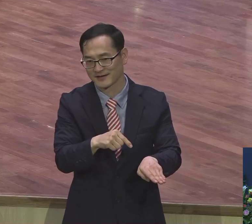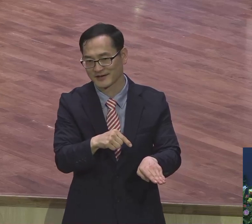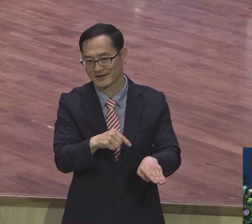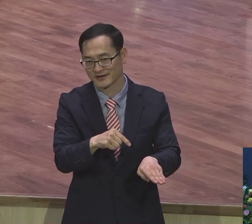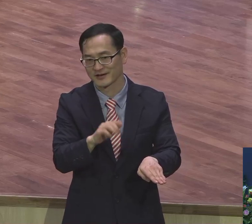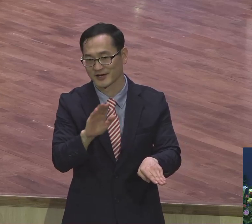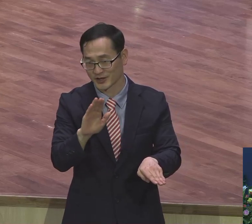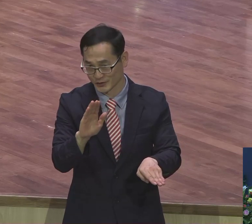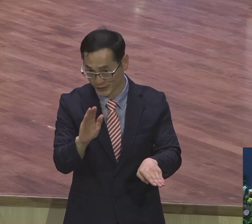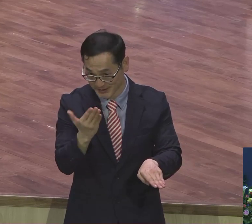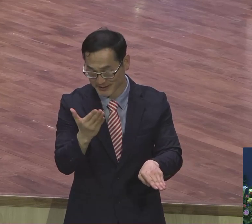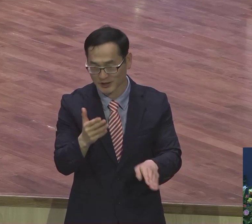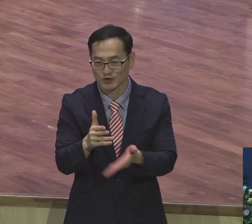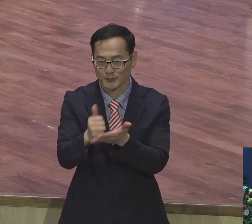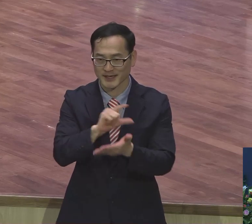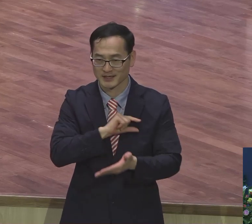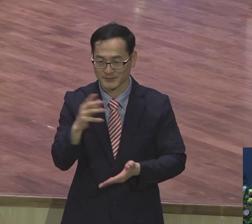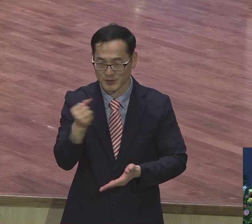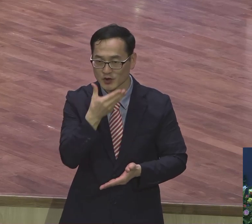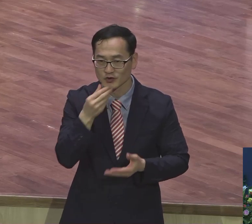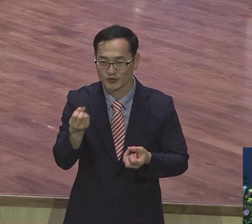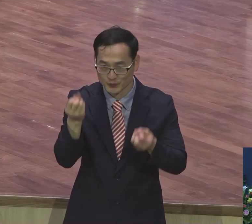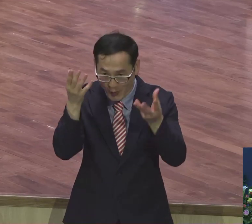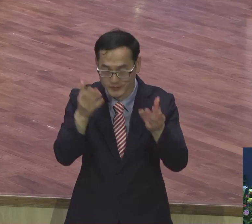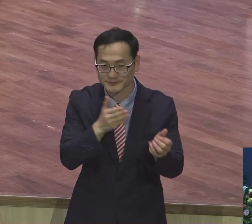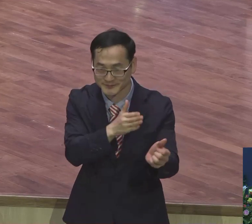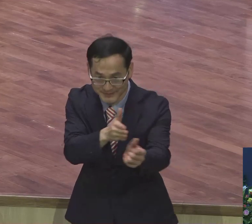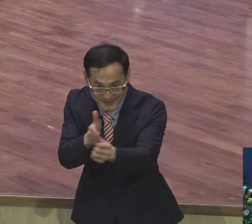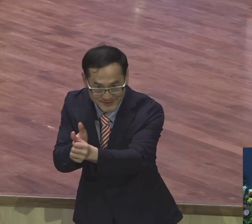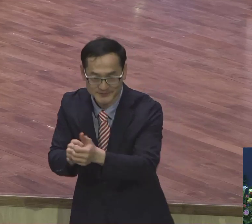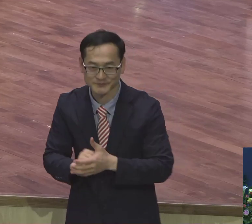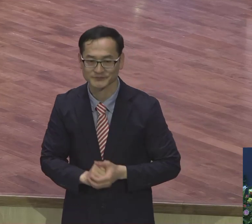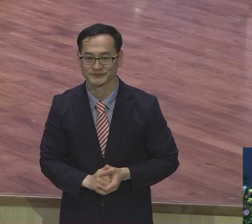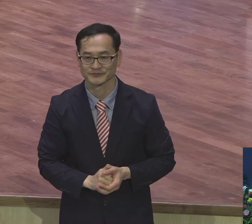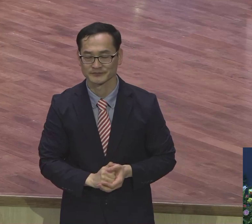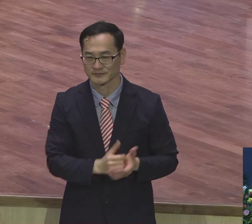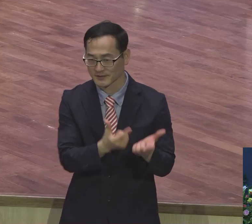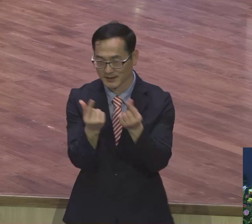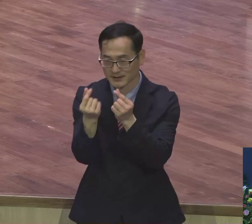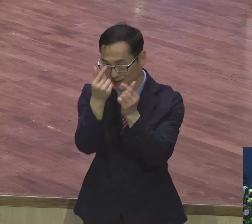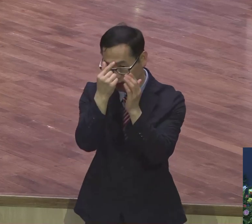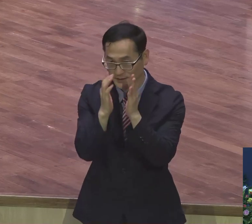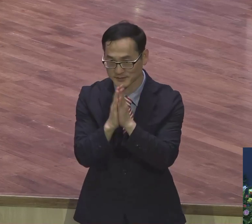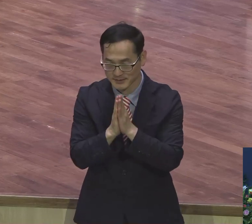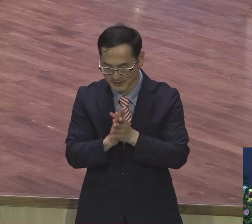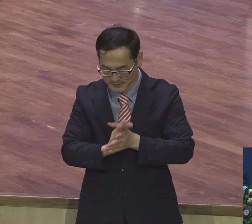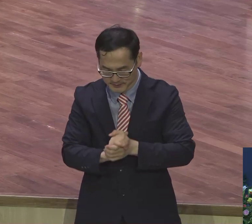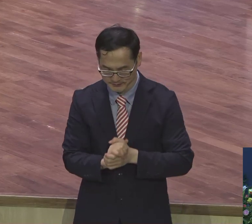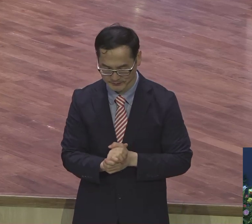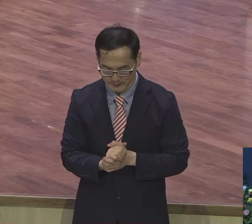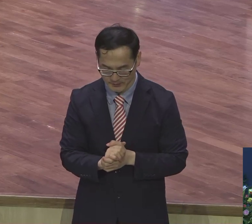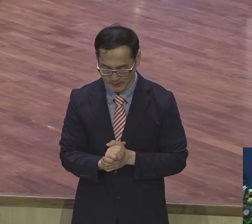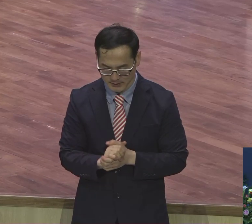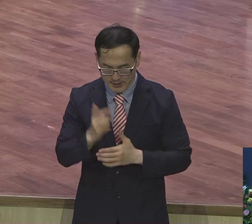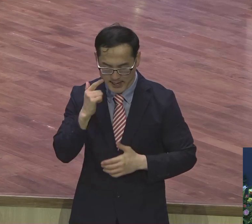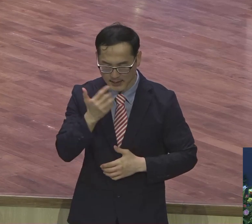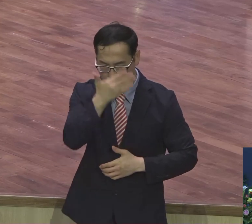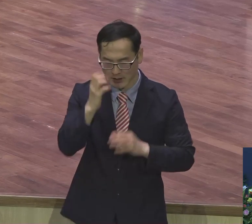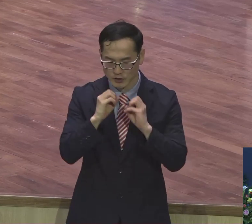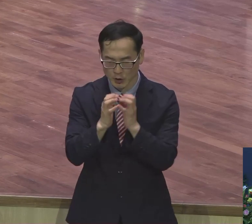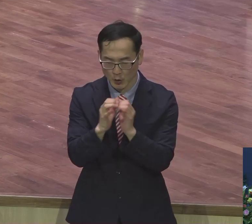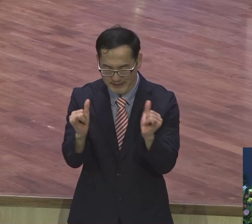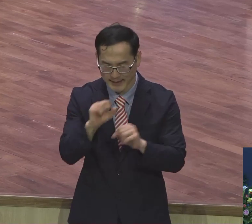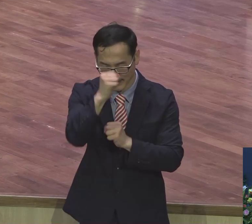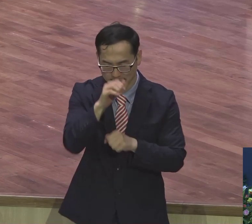전도의 삶을 사시기를 제문으로 축복합니다. 기도합시다. 아버지 하나님 아름다운 전도자의